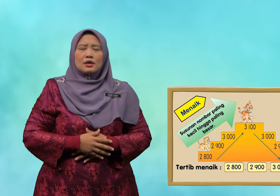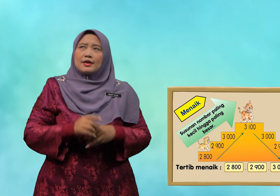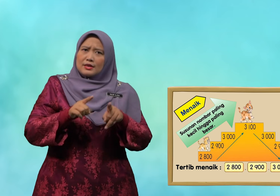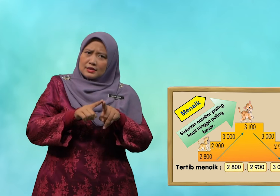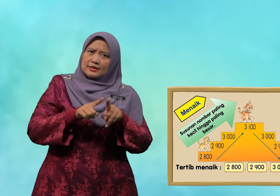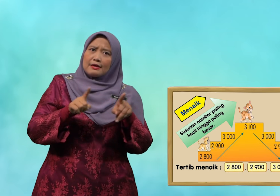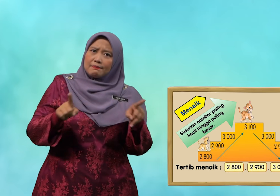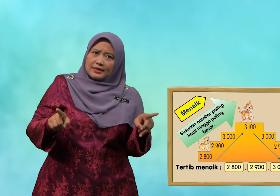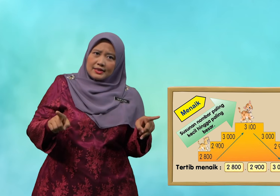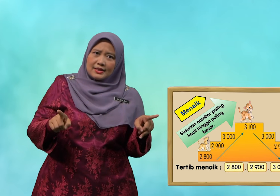tetapi